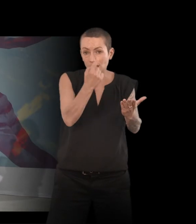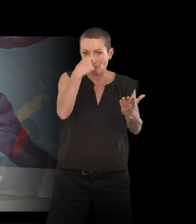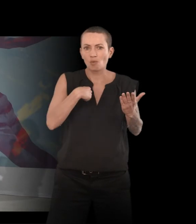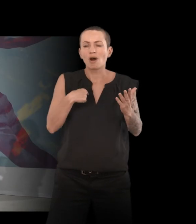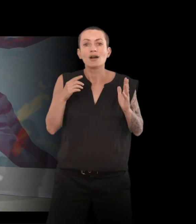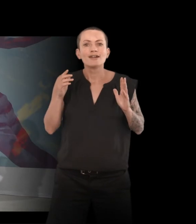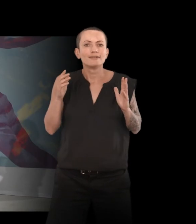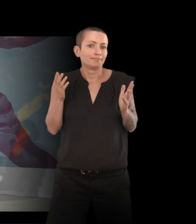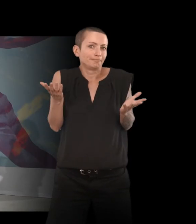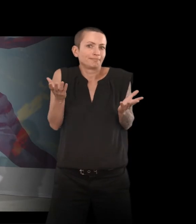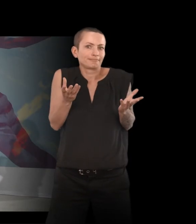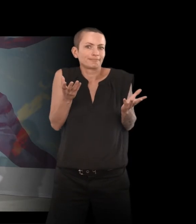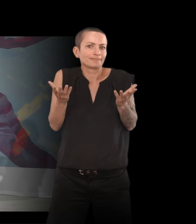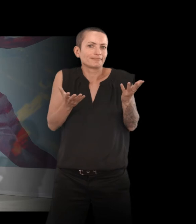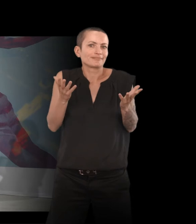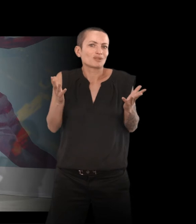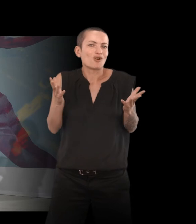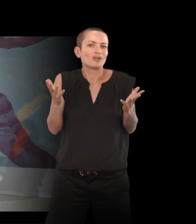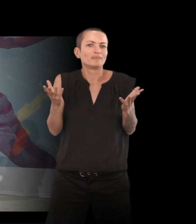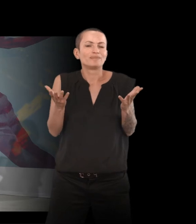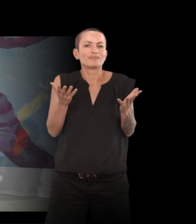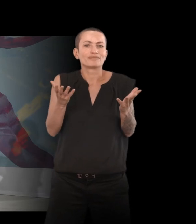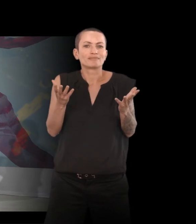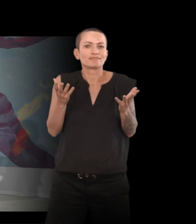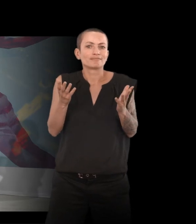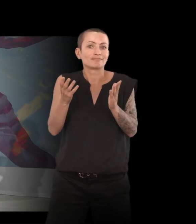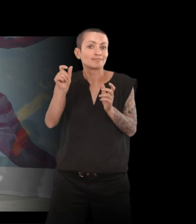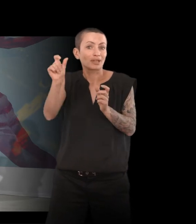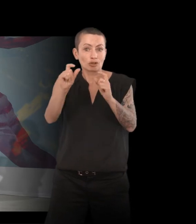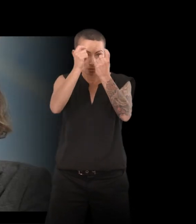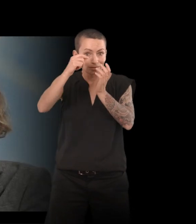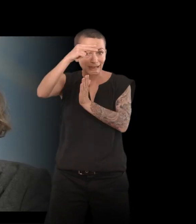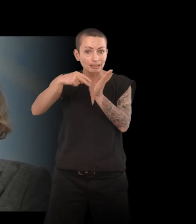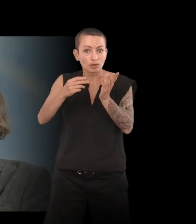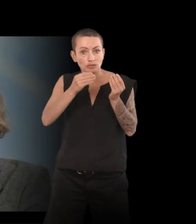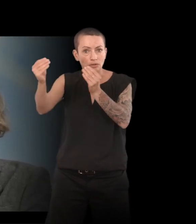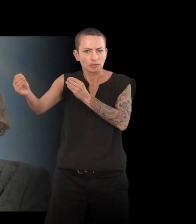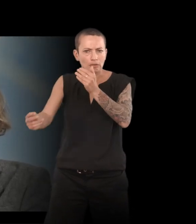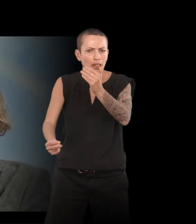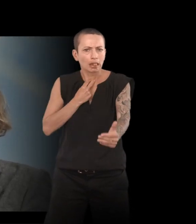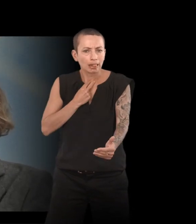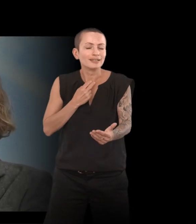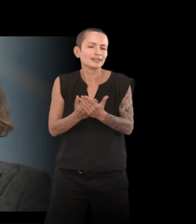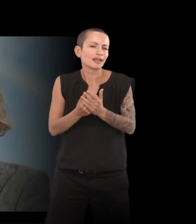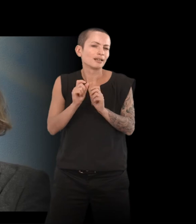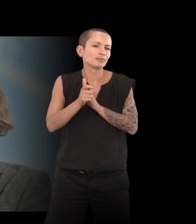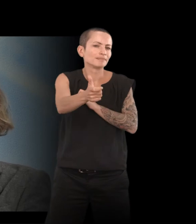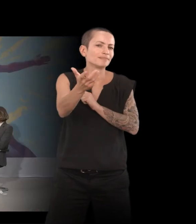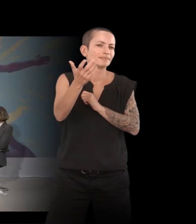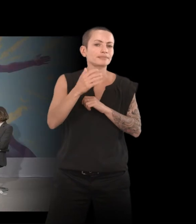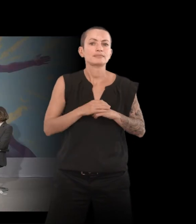quelle meilleure manière que finalement d'handicaper le lecteur lui-même à son tour. C'est un petit peu ça la démarche. Et ça donne des passages